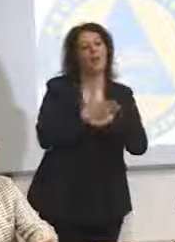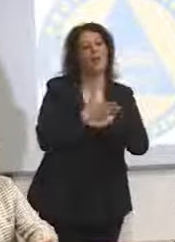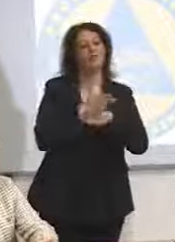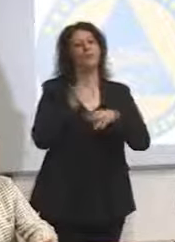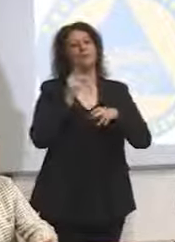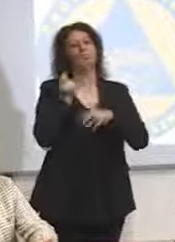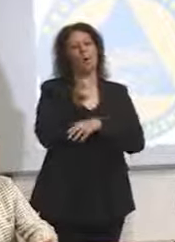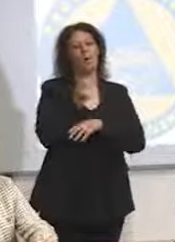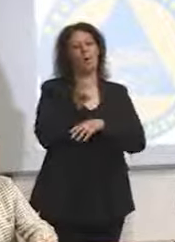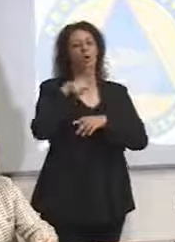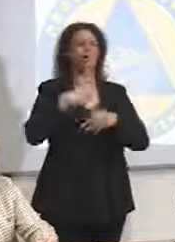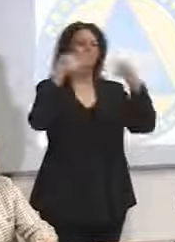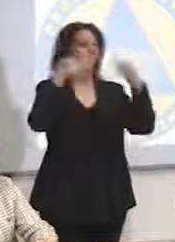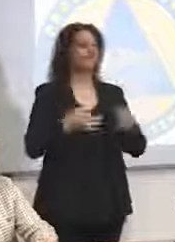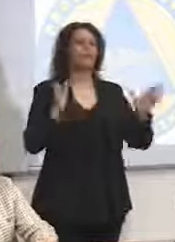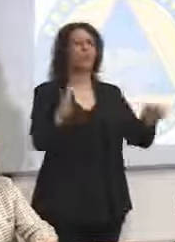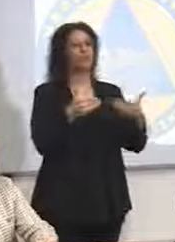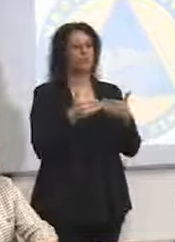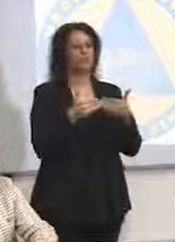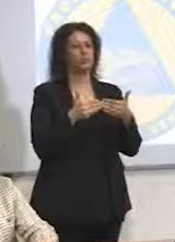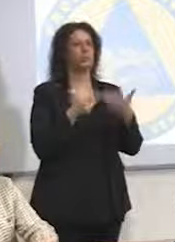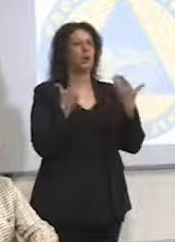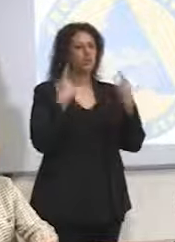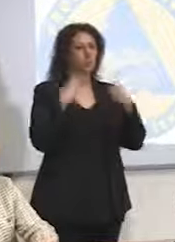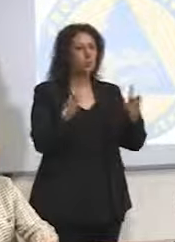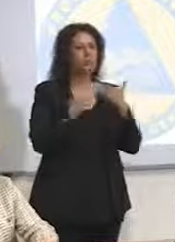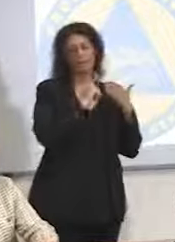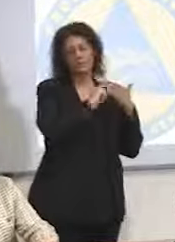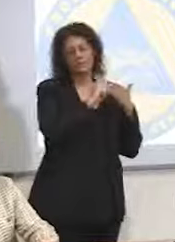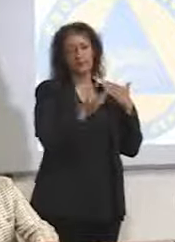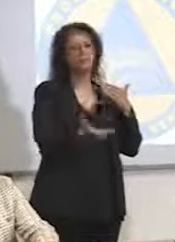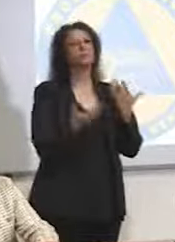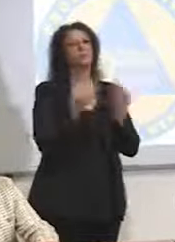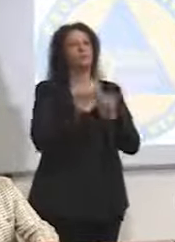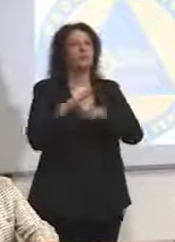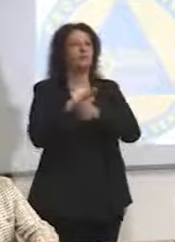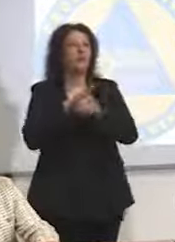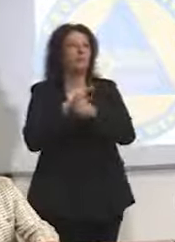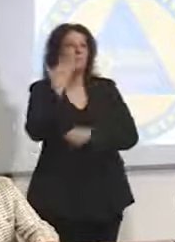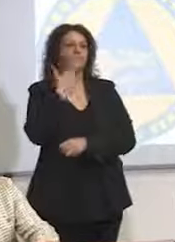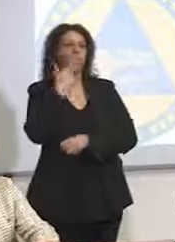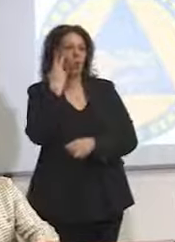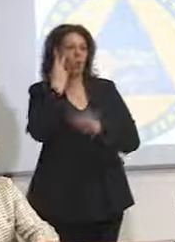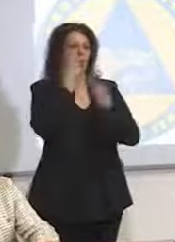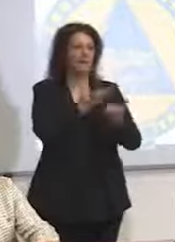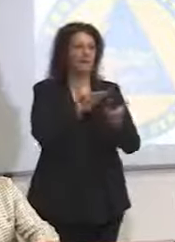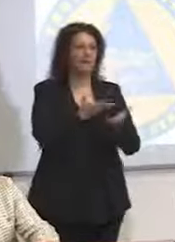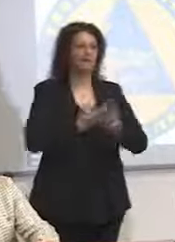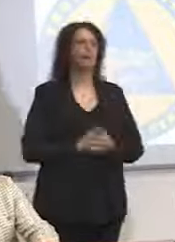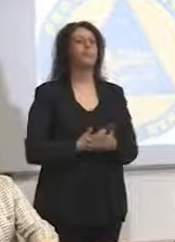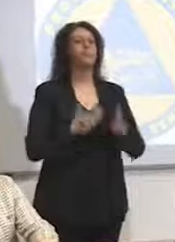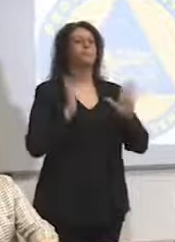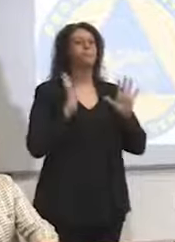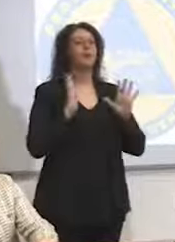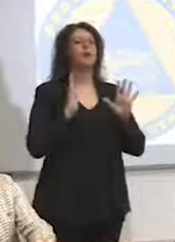Quella chiusura ha pesato perché ci sono un sacco di familiari che giustamente chiedono di poter accedere. Nel rispetto dell'autonomia